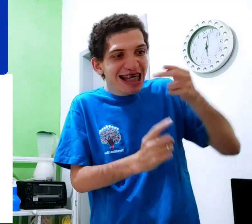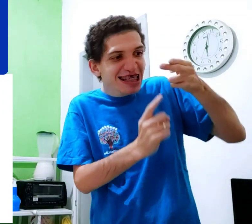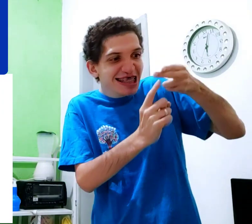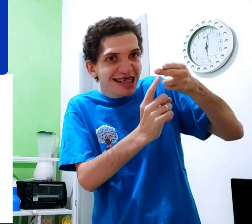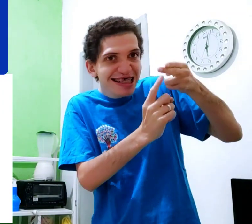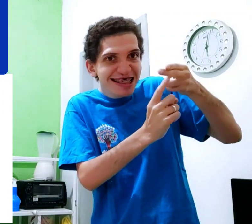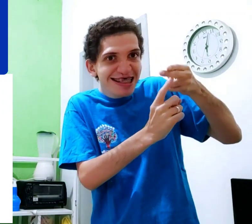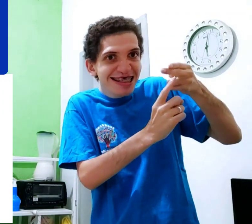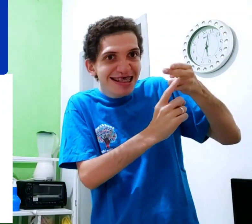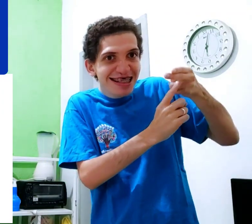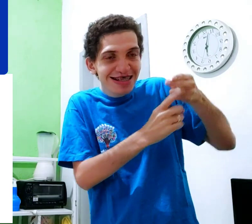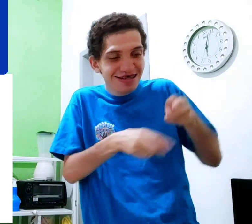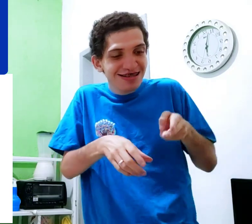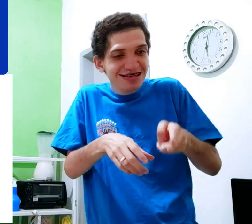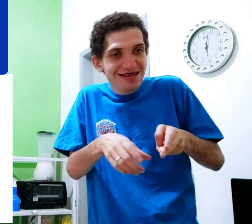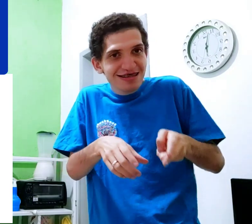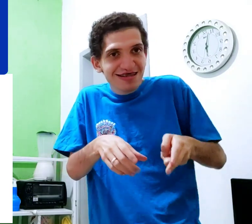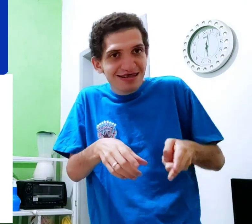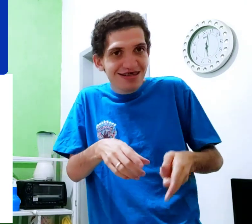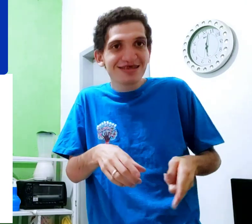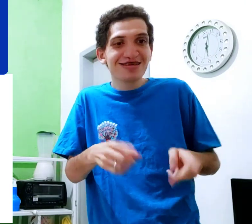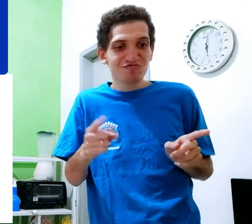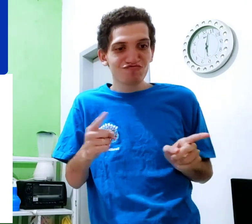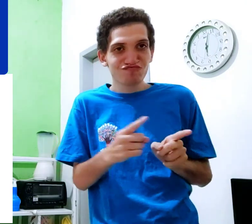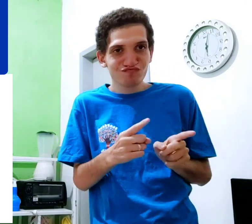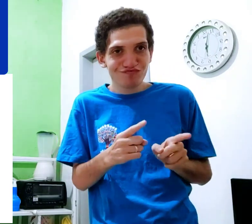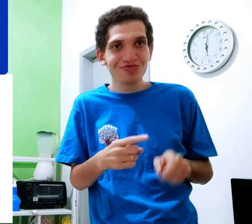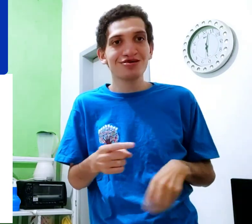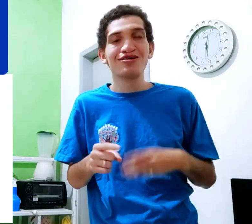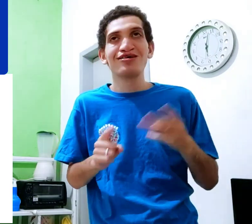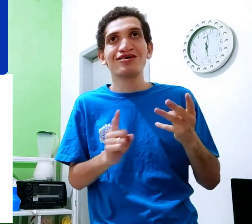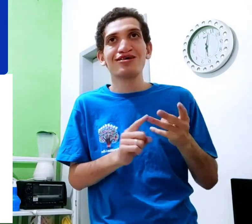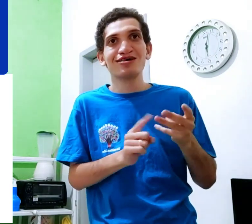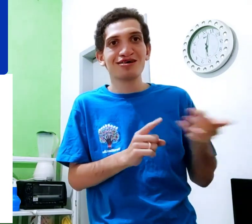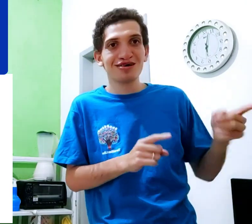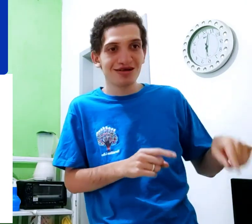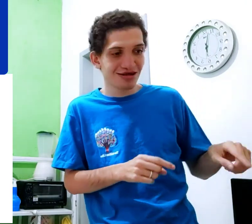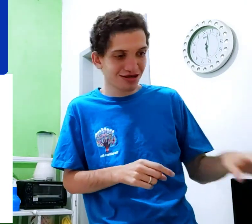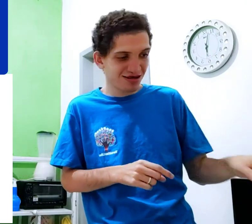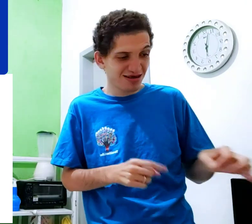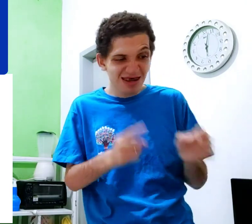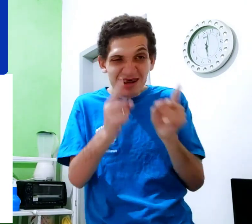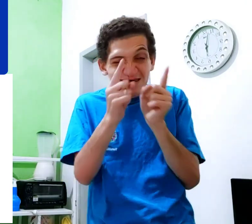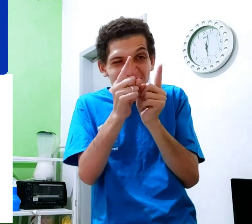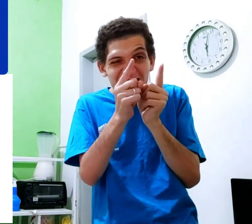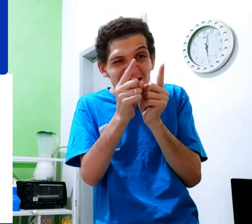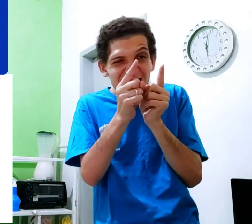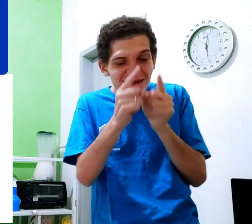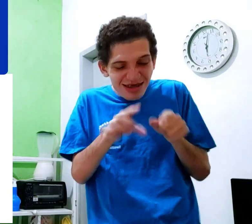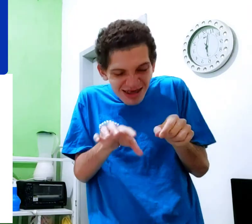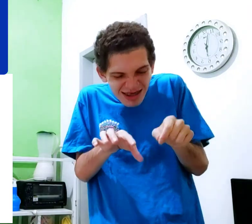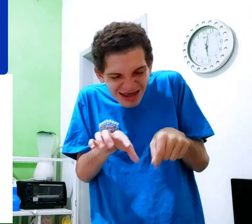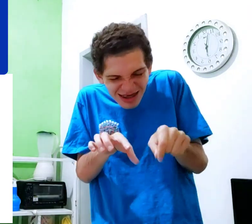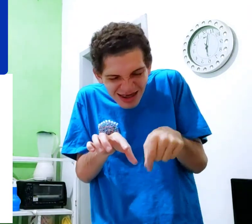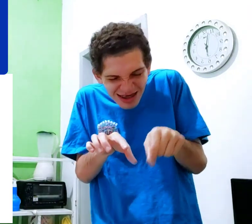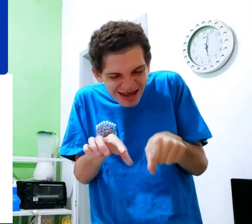dentes, assim, de ferra pequena. Também tinha uma pequenininha assim,